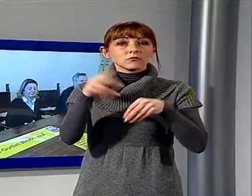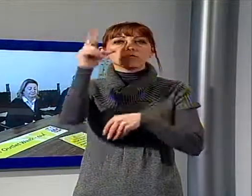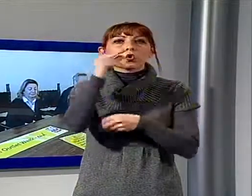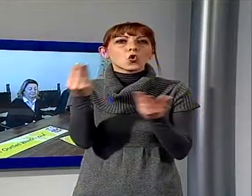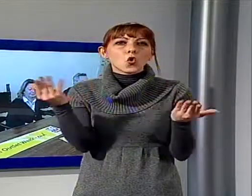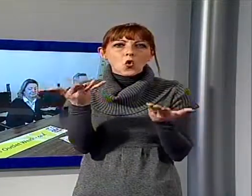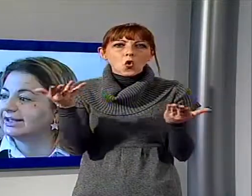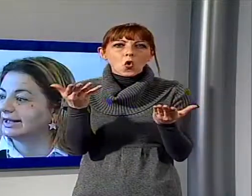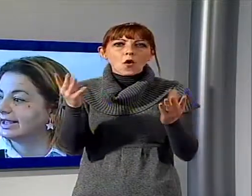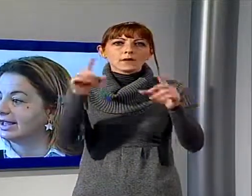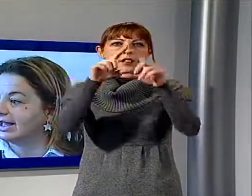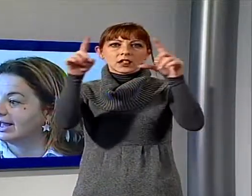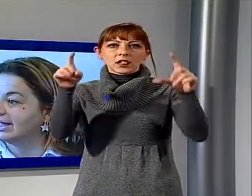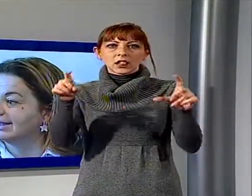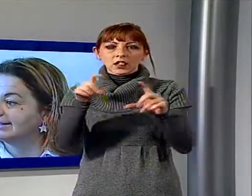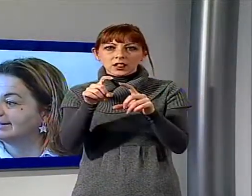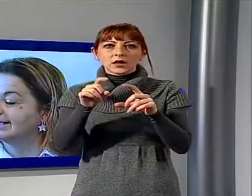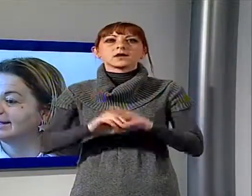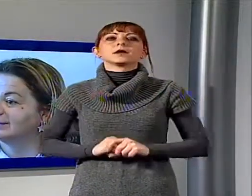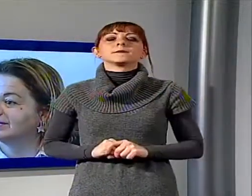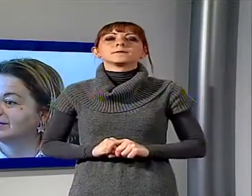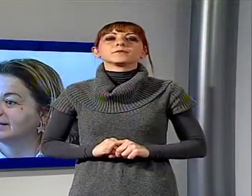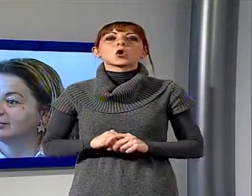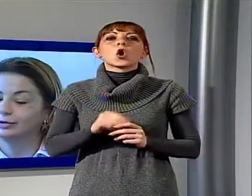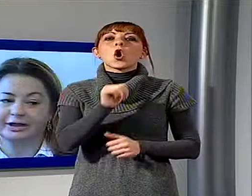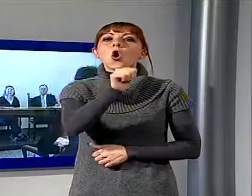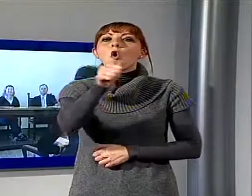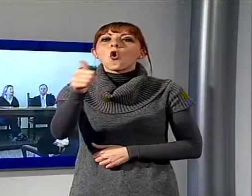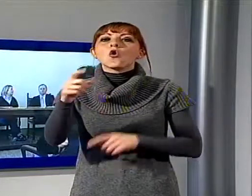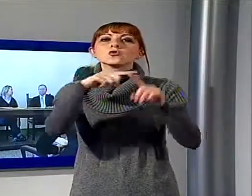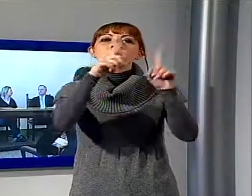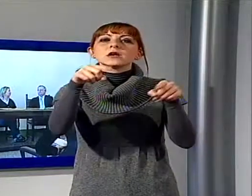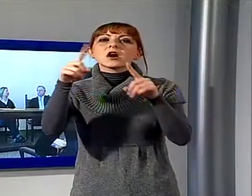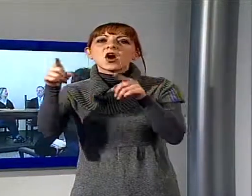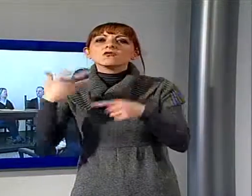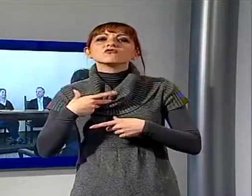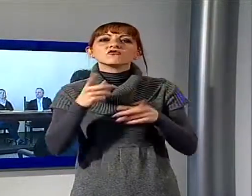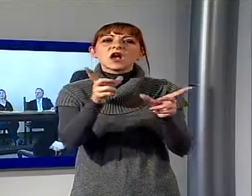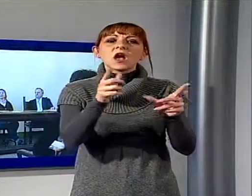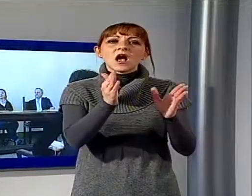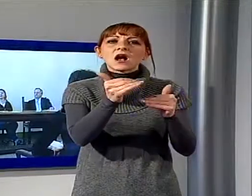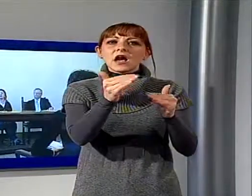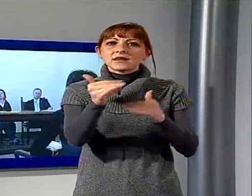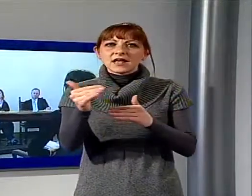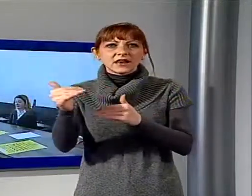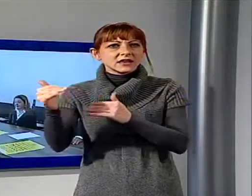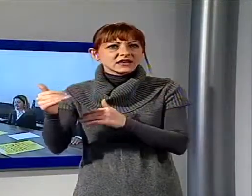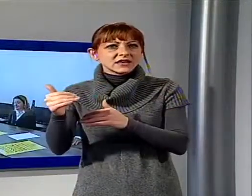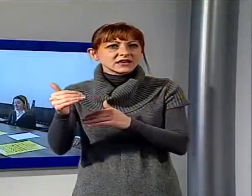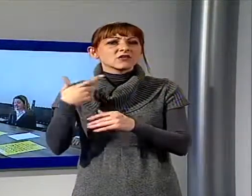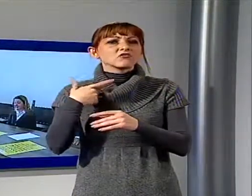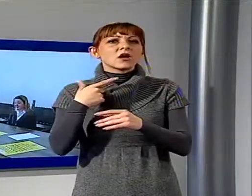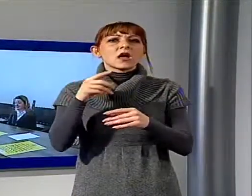una vetrofania identificativa. Ogni negoziante presenterà poi sulla propria merce un cartellino, con sopra indicato il prezzo